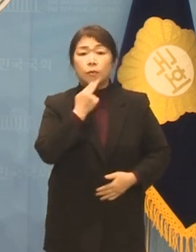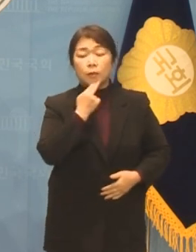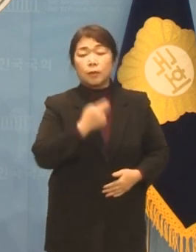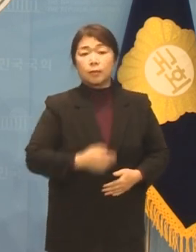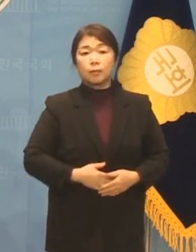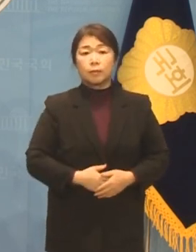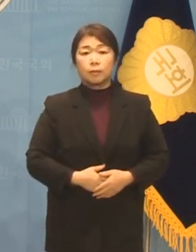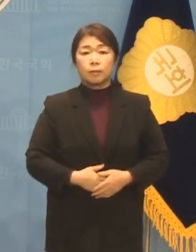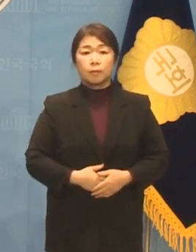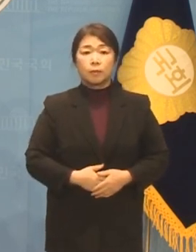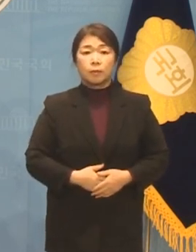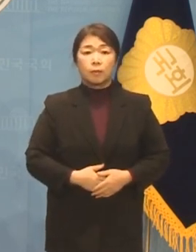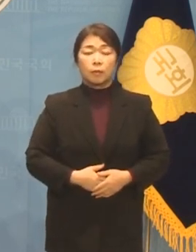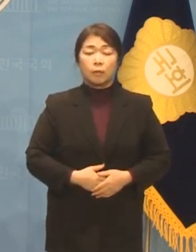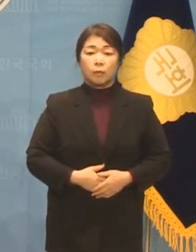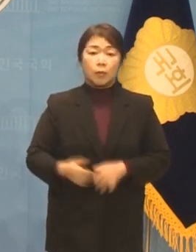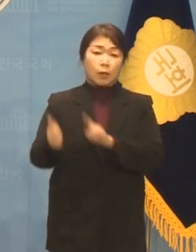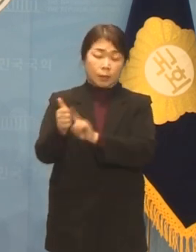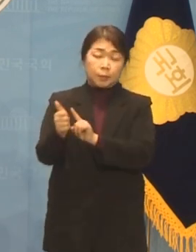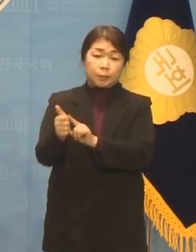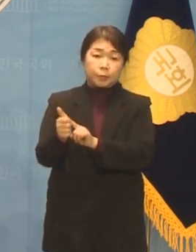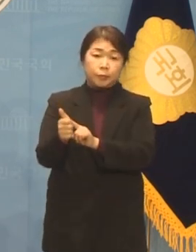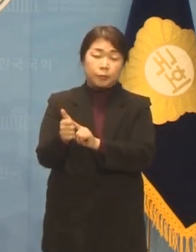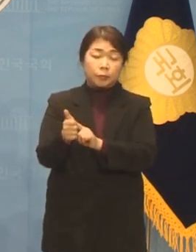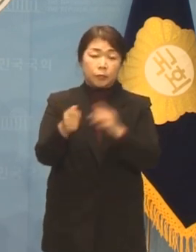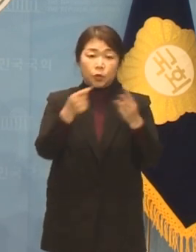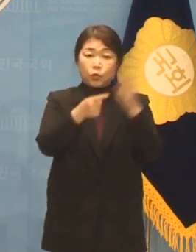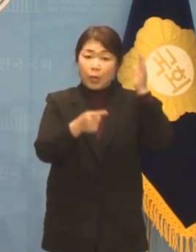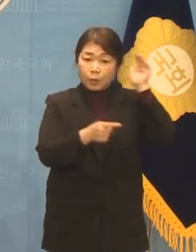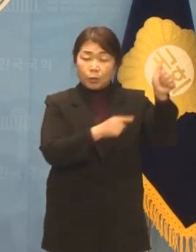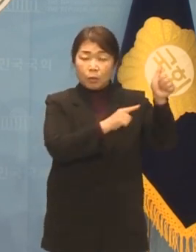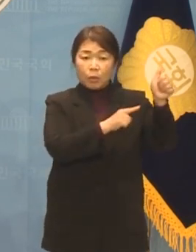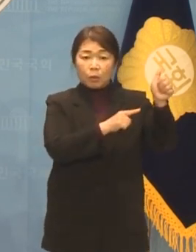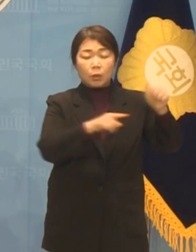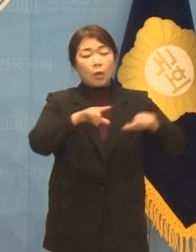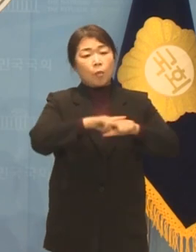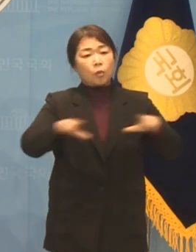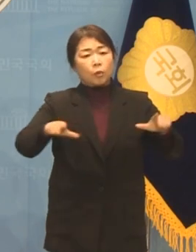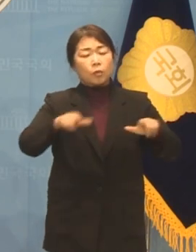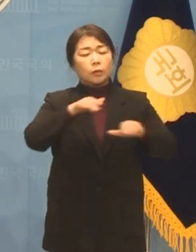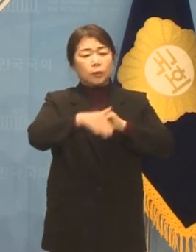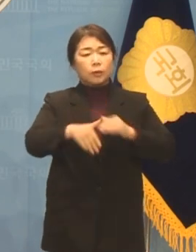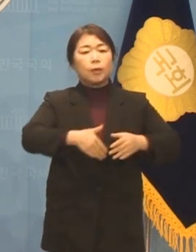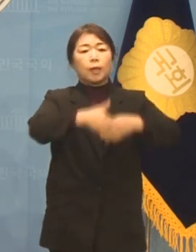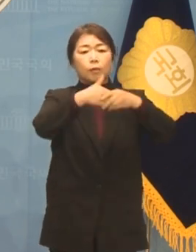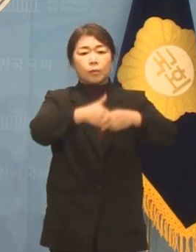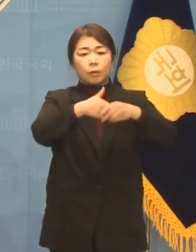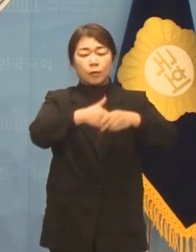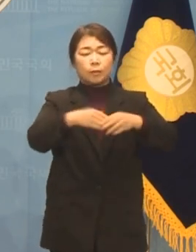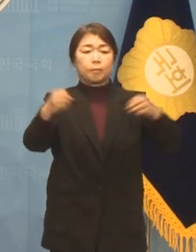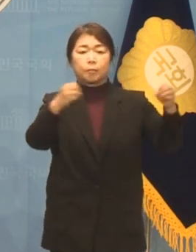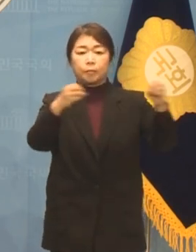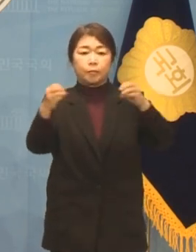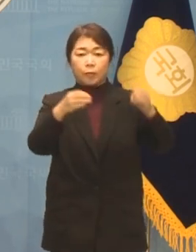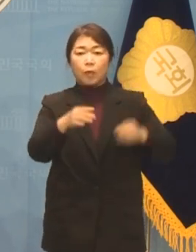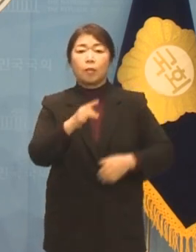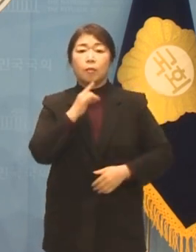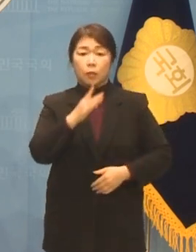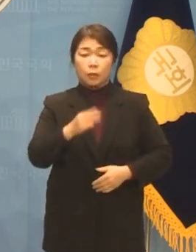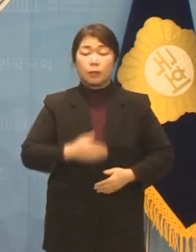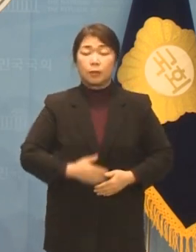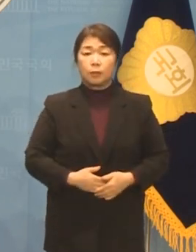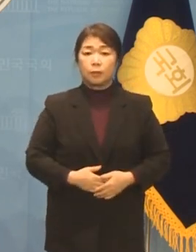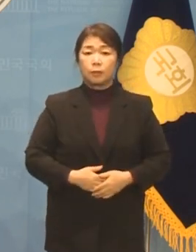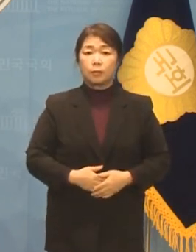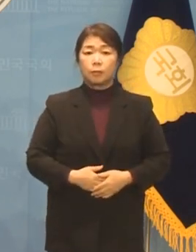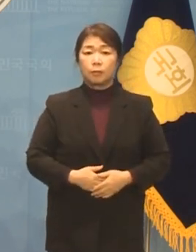강성희 의원은 윤석열 대통령과 통상적인 악수를 하며 인삿말을 건넸을 뿐입니다.